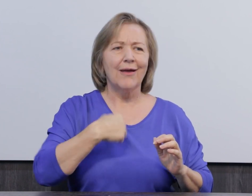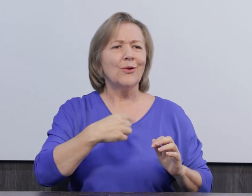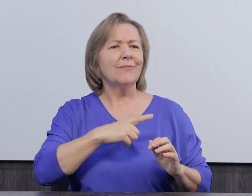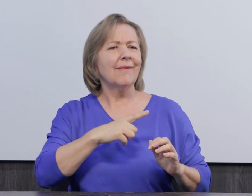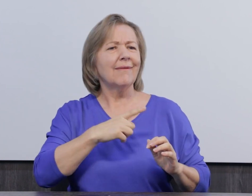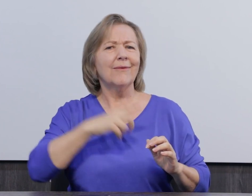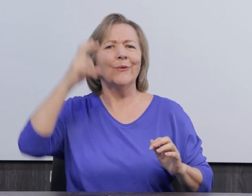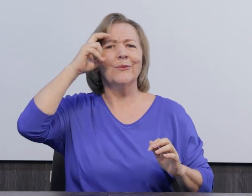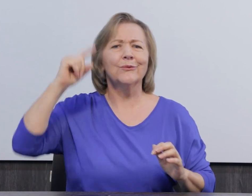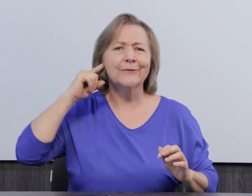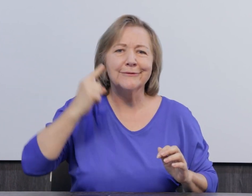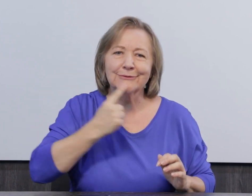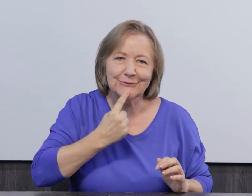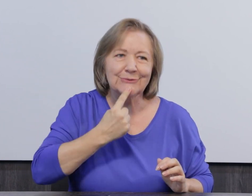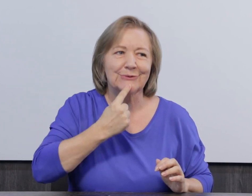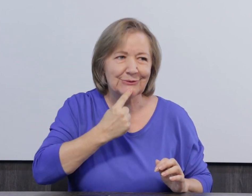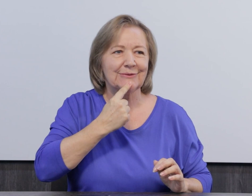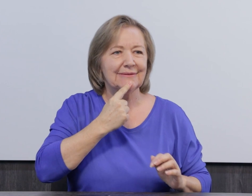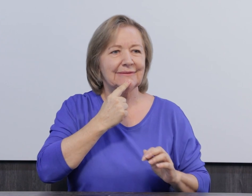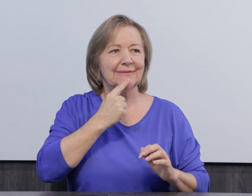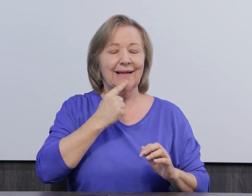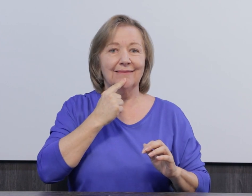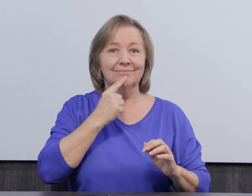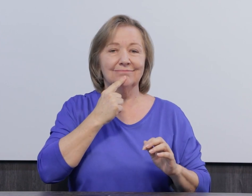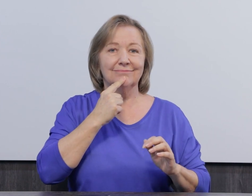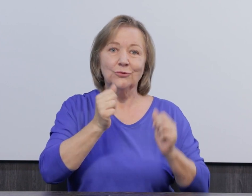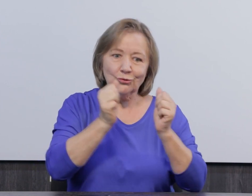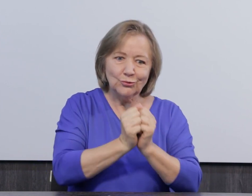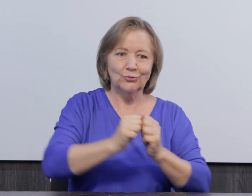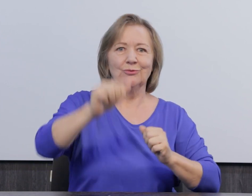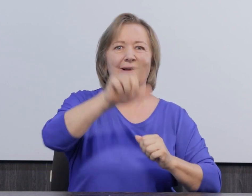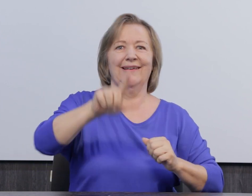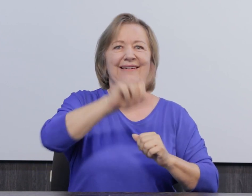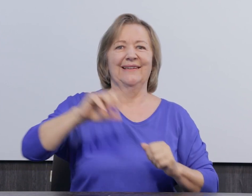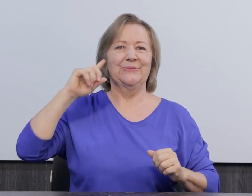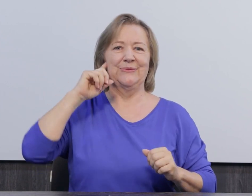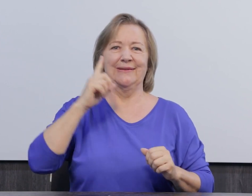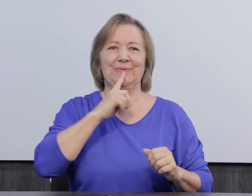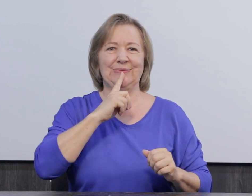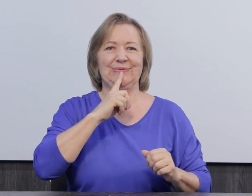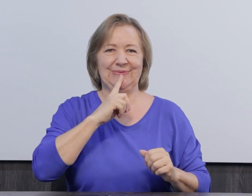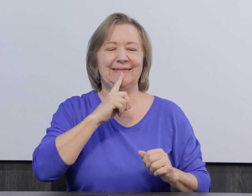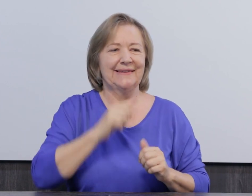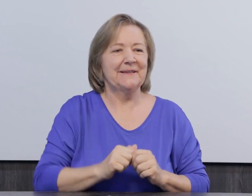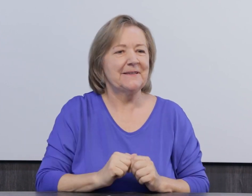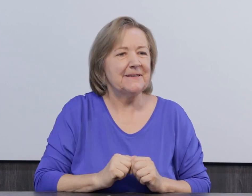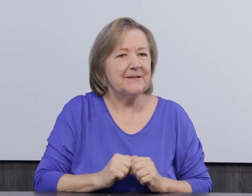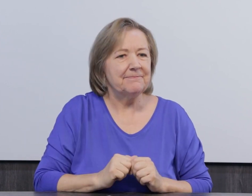possuo uma identidade, possuo uma cultura que está ali atrelada a essa literatura também.